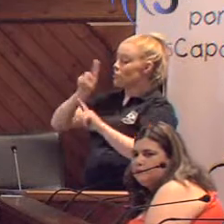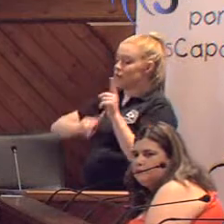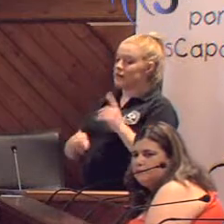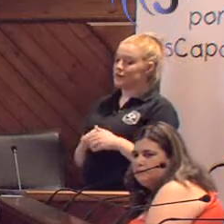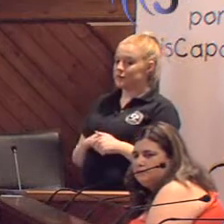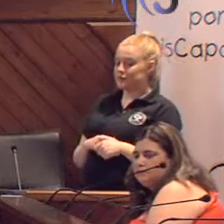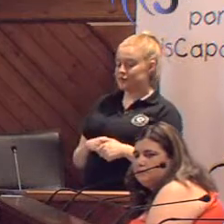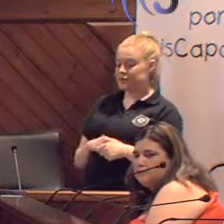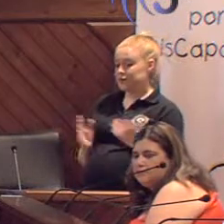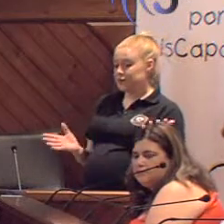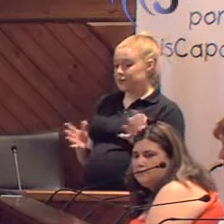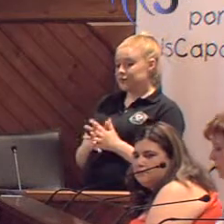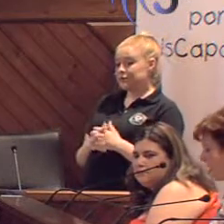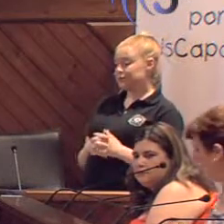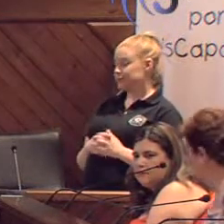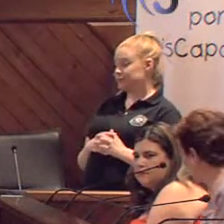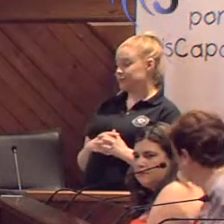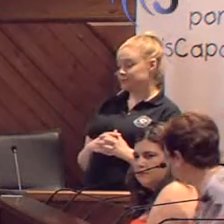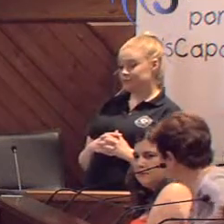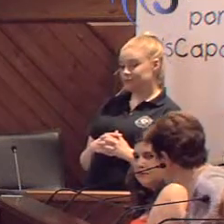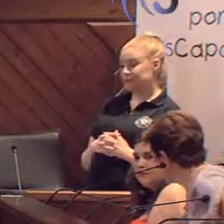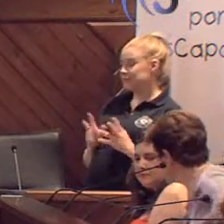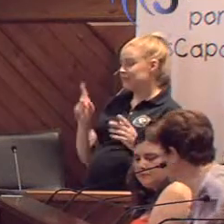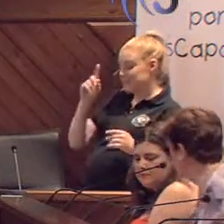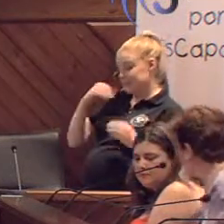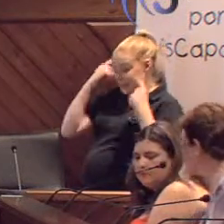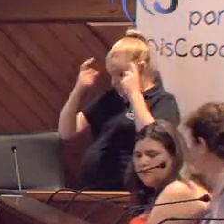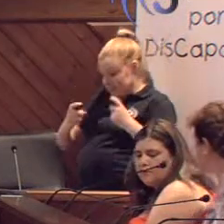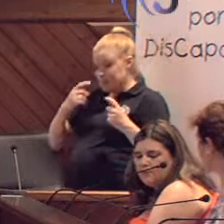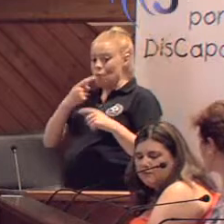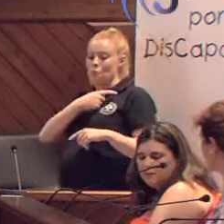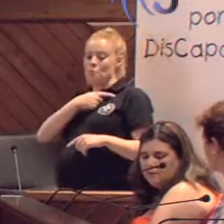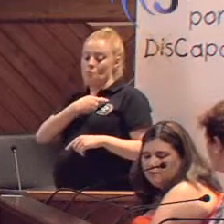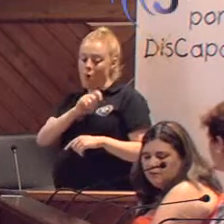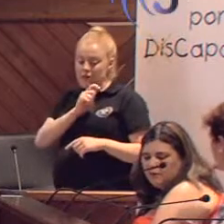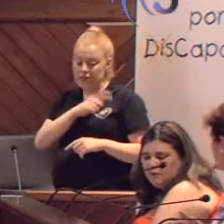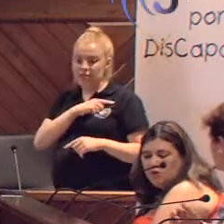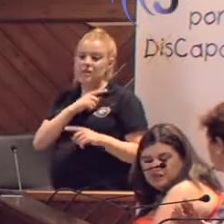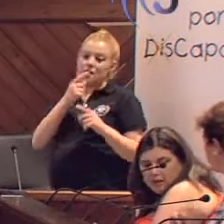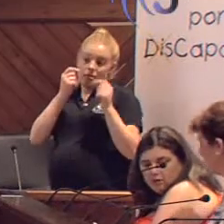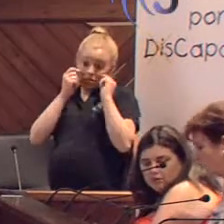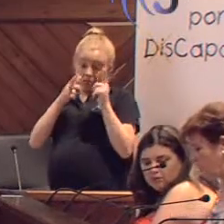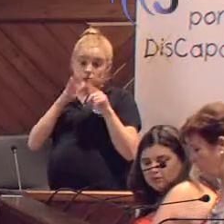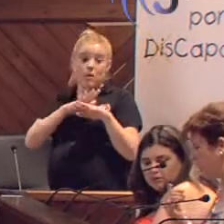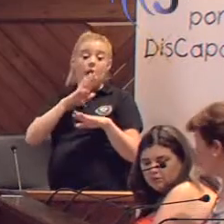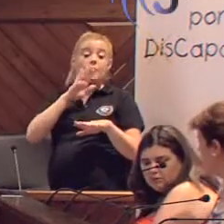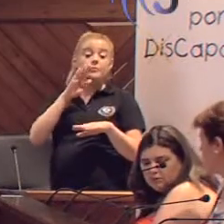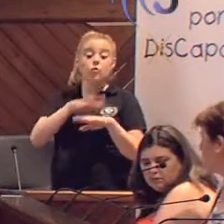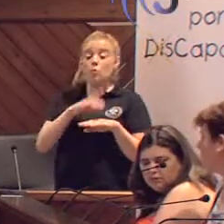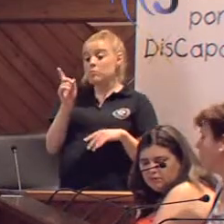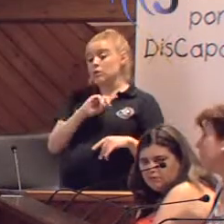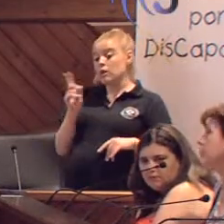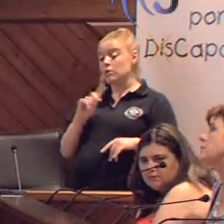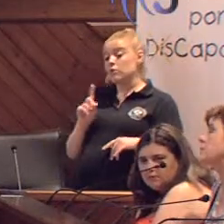Pues, por supuesto que sí. Pues, instaremos a la policía también a que tengan en cuenta todas esas cosas para que a quien no cumpla con las